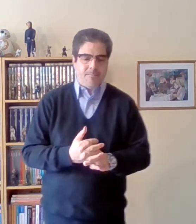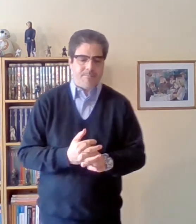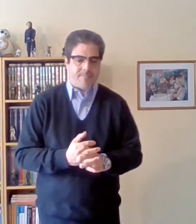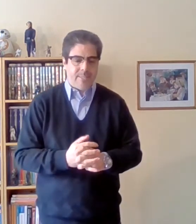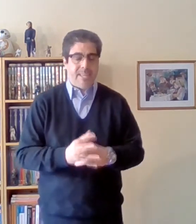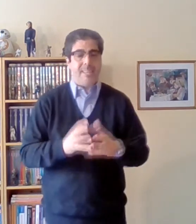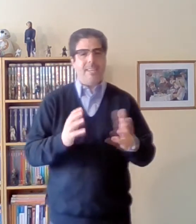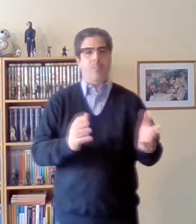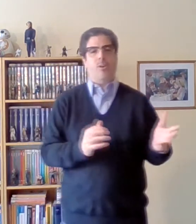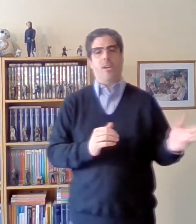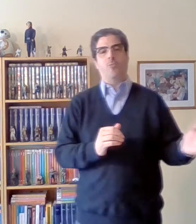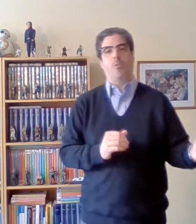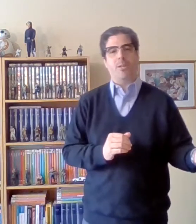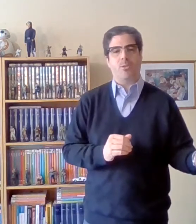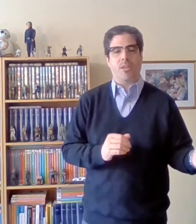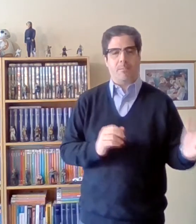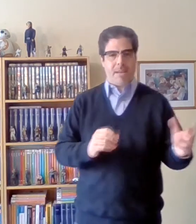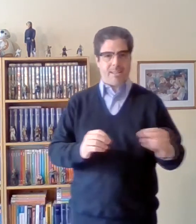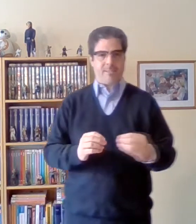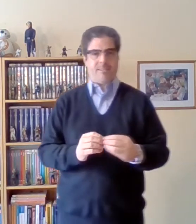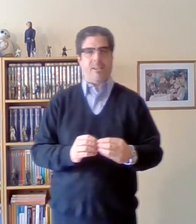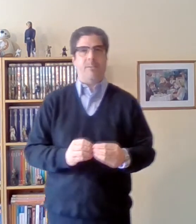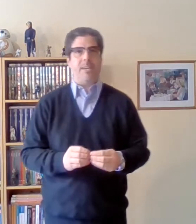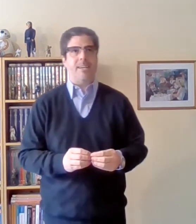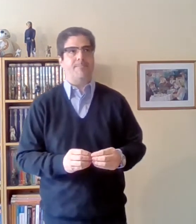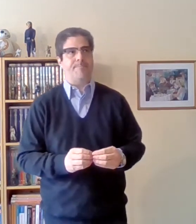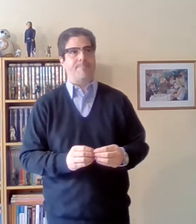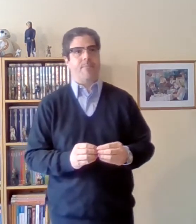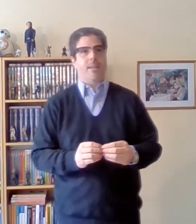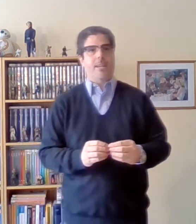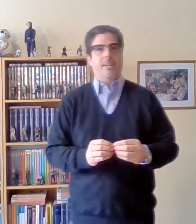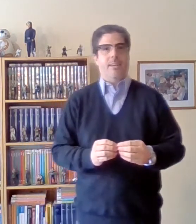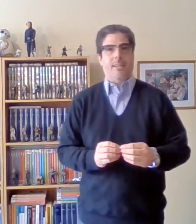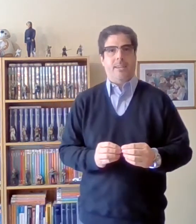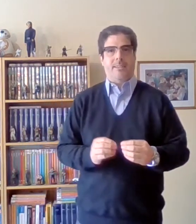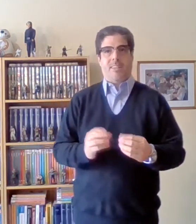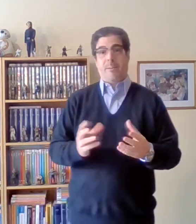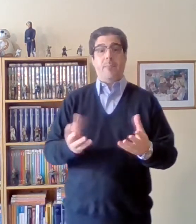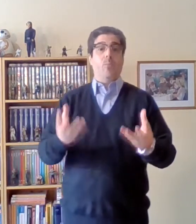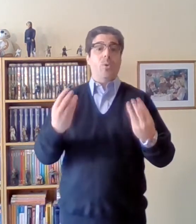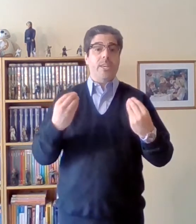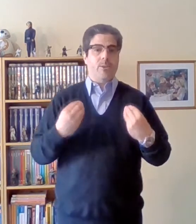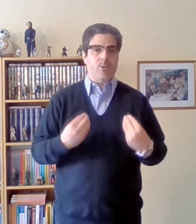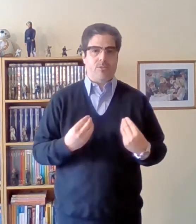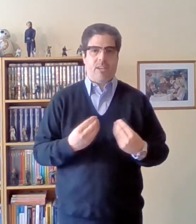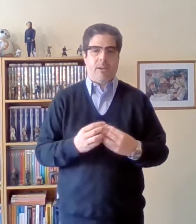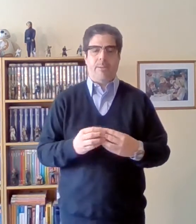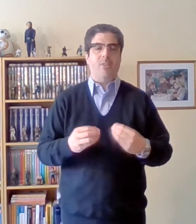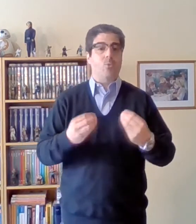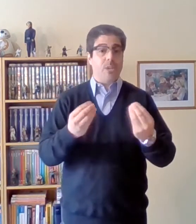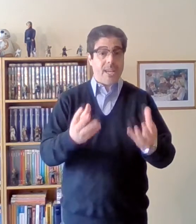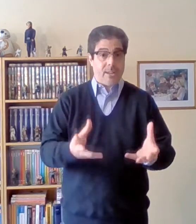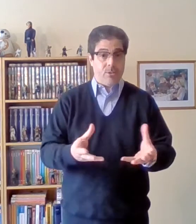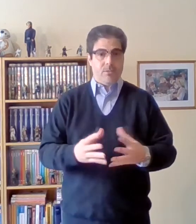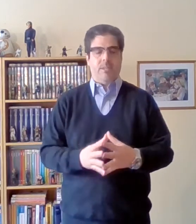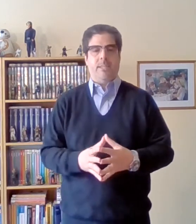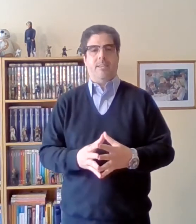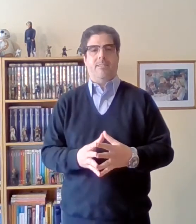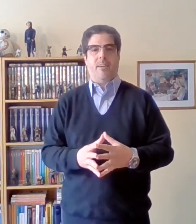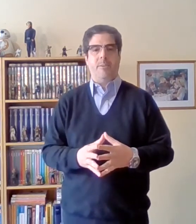Ya dijimos en algún momento que Marx se había imbuido, se había estudiado, y se había